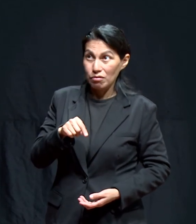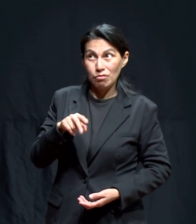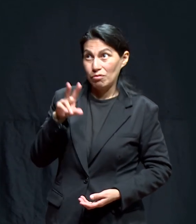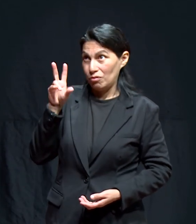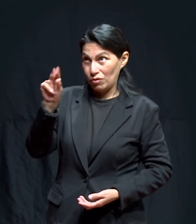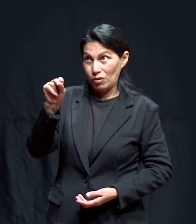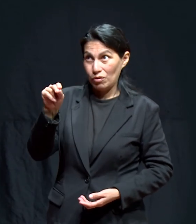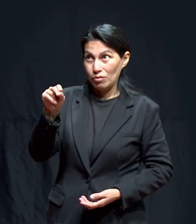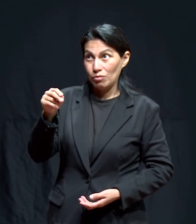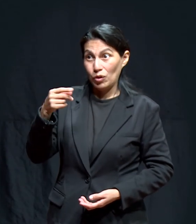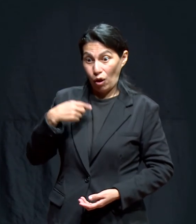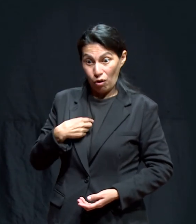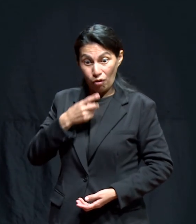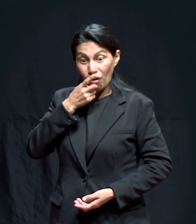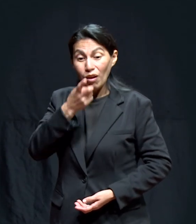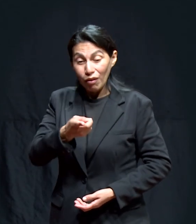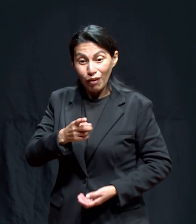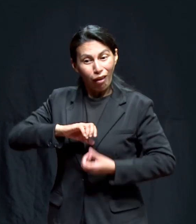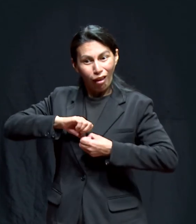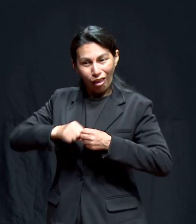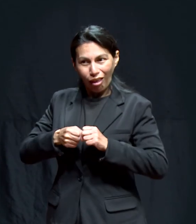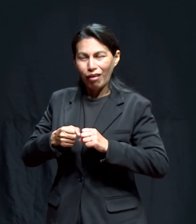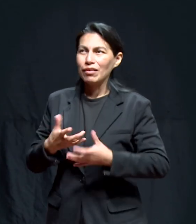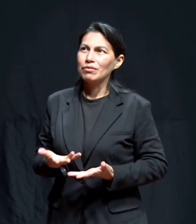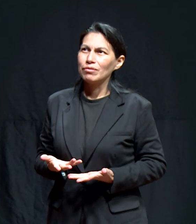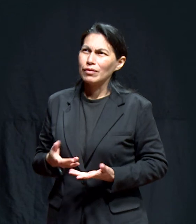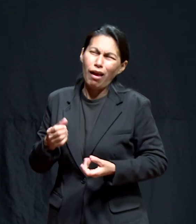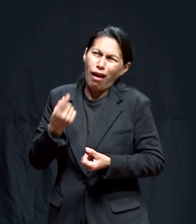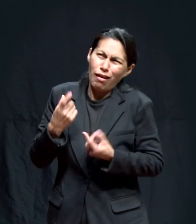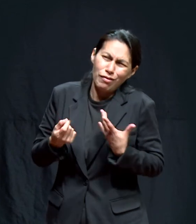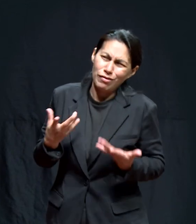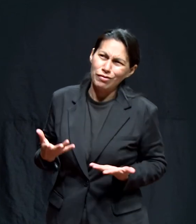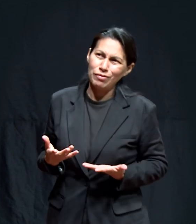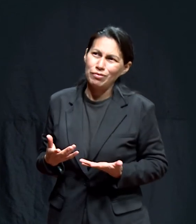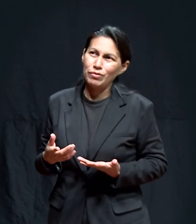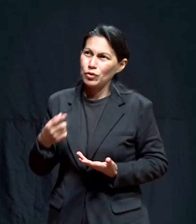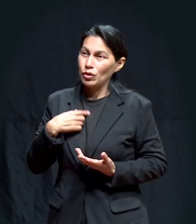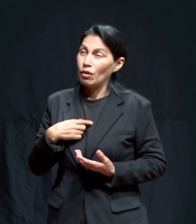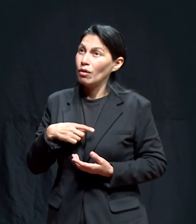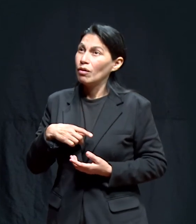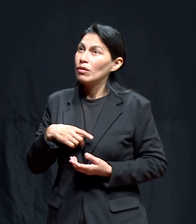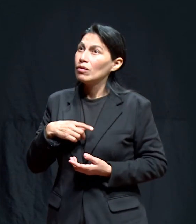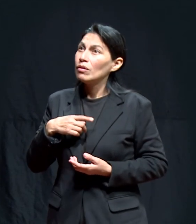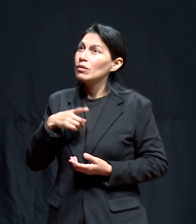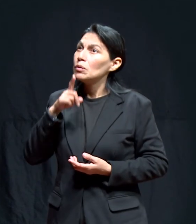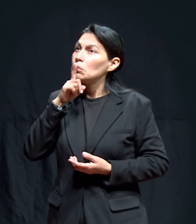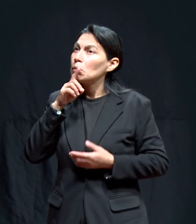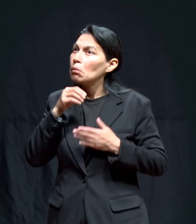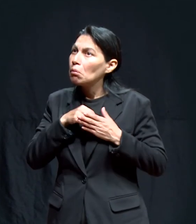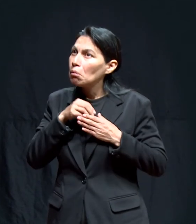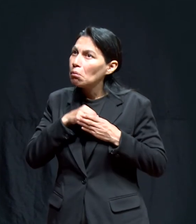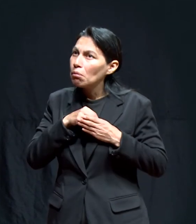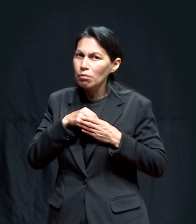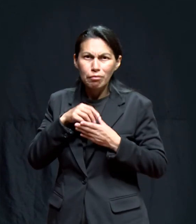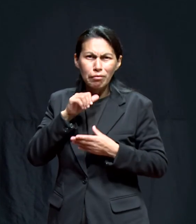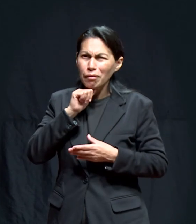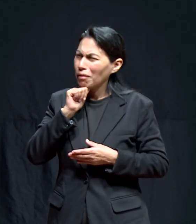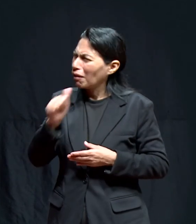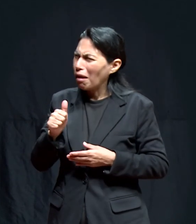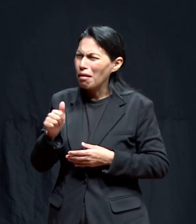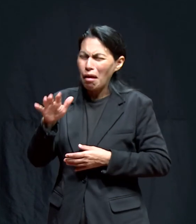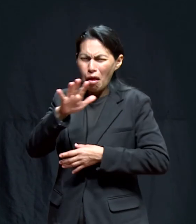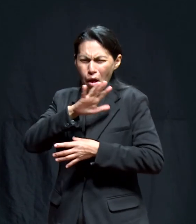pastor que yo no aquí porque si me lo pone yo creo que le tuerzo el cuello o sea no le oculto nada